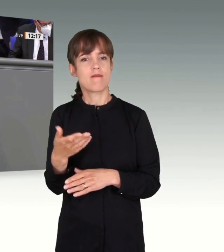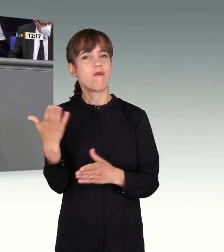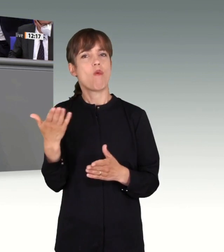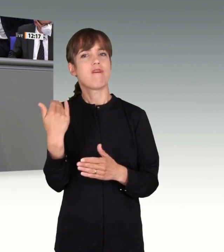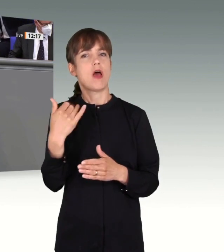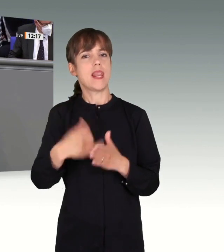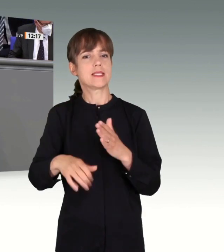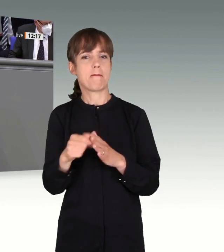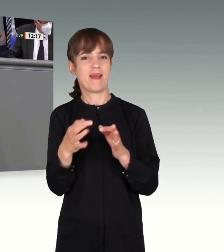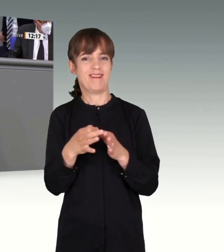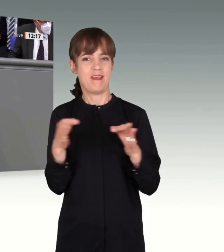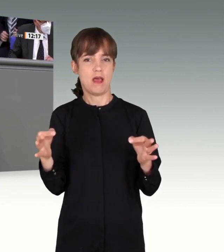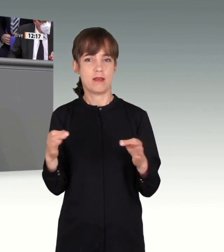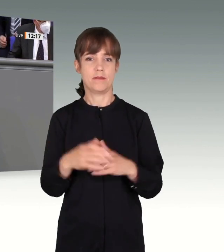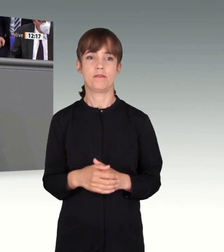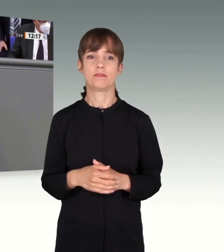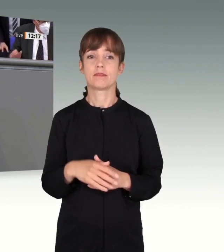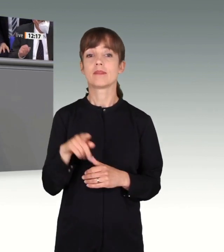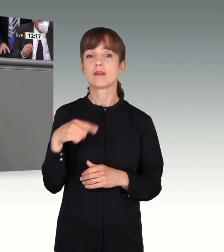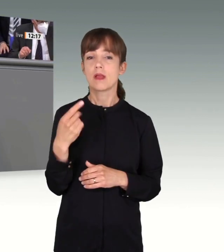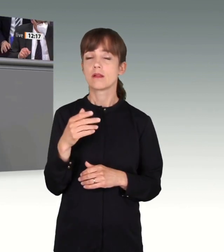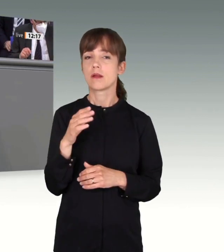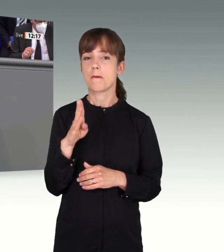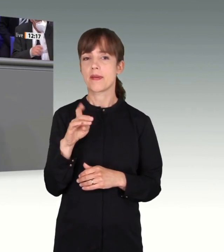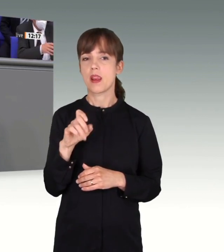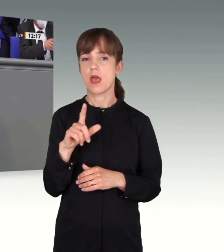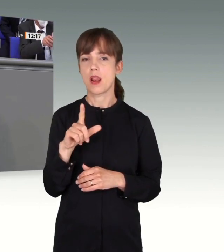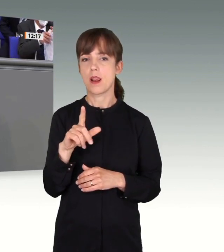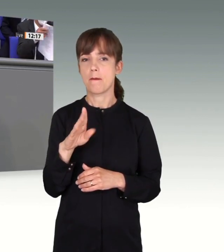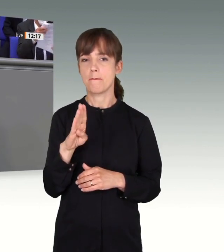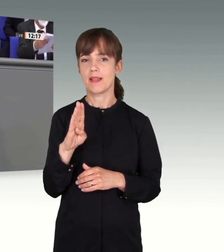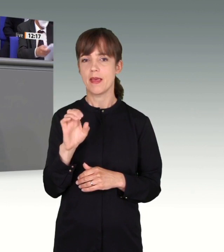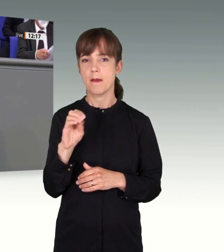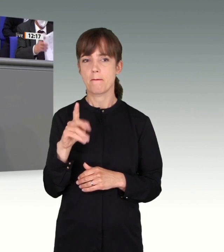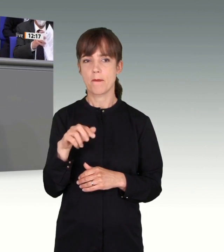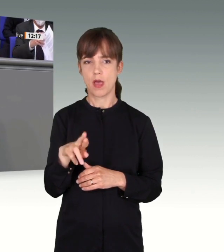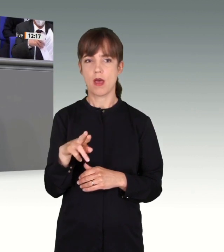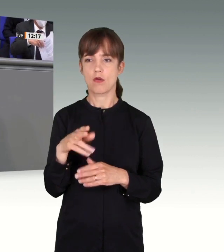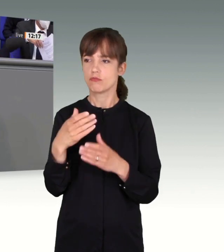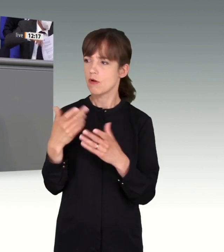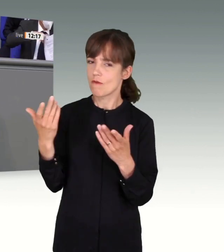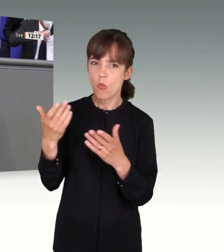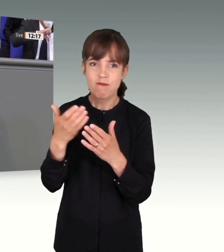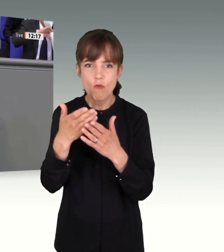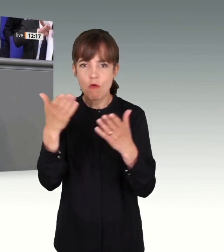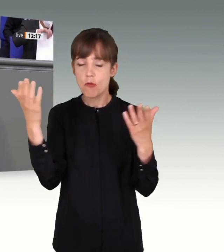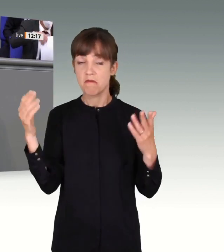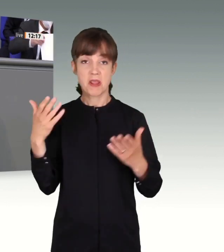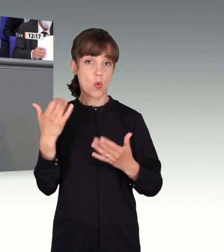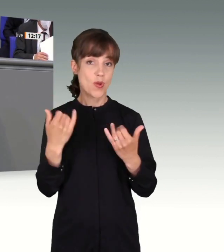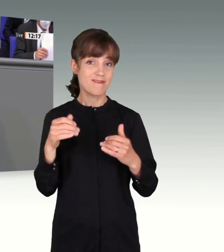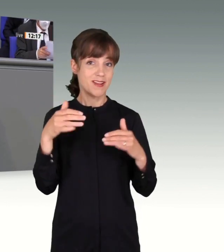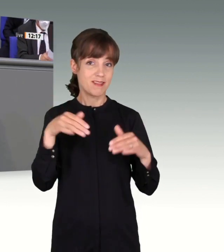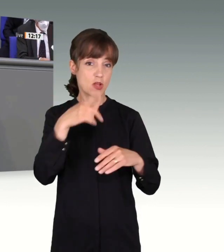Tage war. Die Spur von Bilal Ben Amar verläuft sich. Vielleicht ist er inzwischen wieder in Deutschland. Der